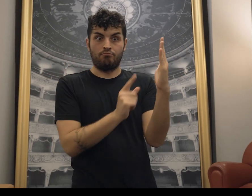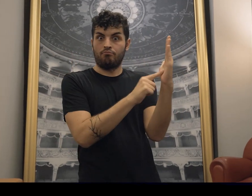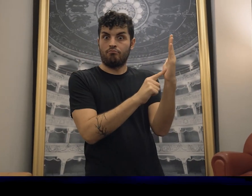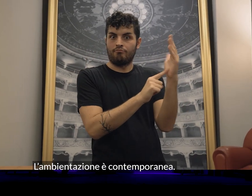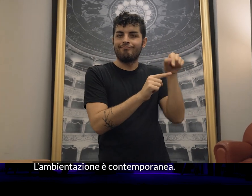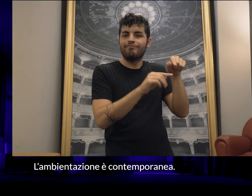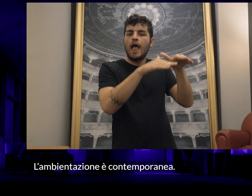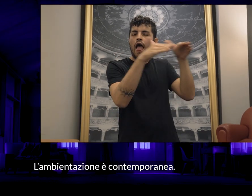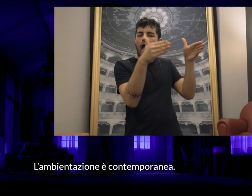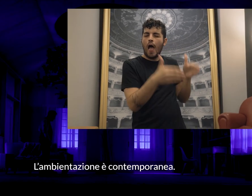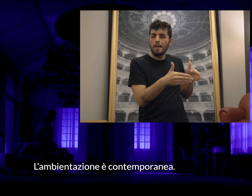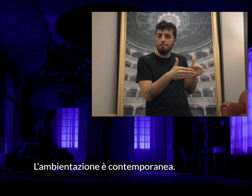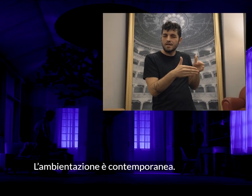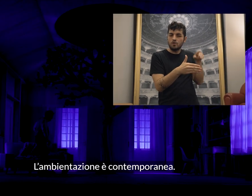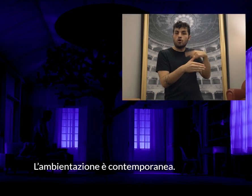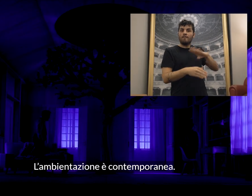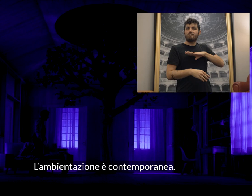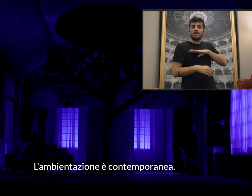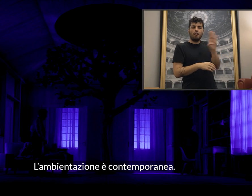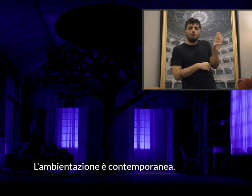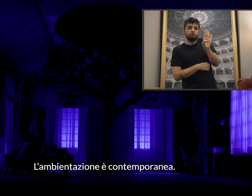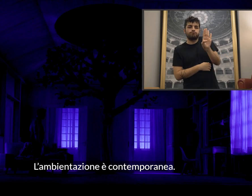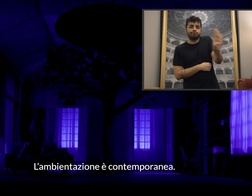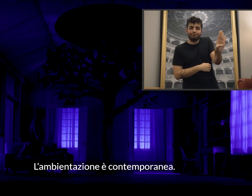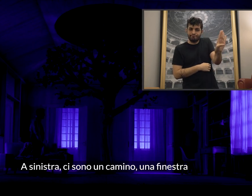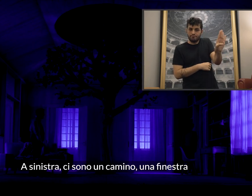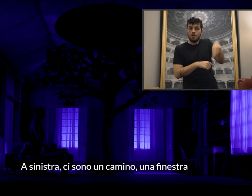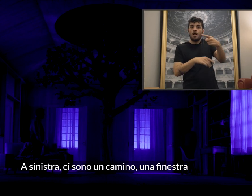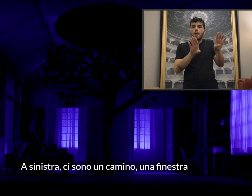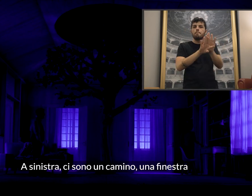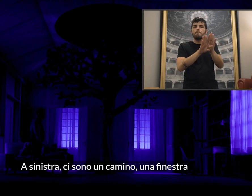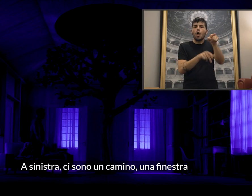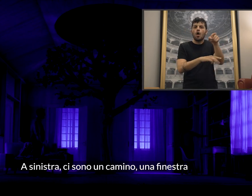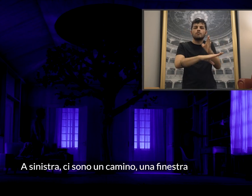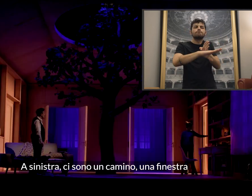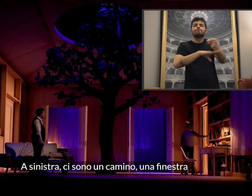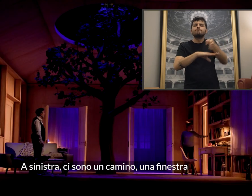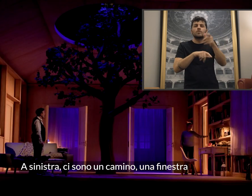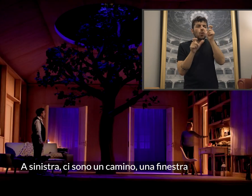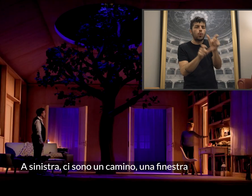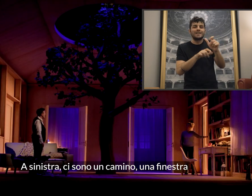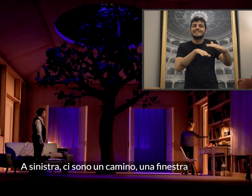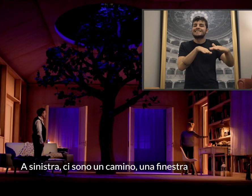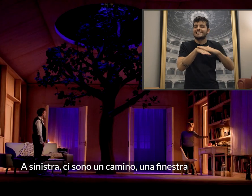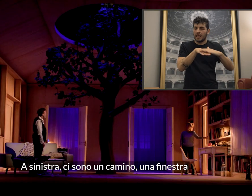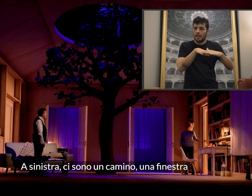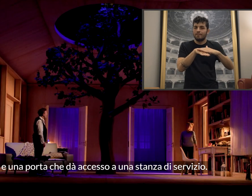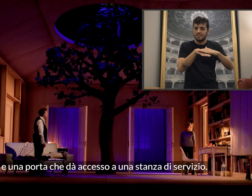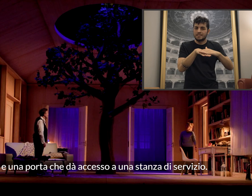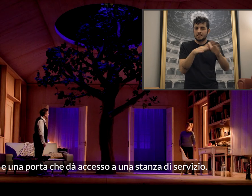L'ambientazione è contemporanea. A sinistra ci sono un cammino, una finestra e una